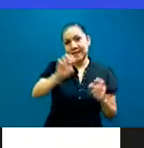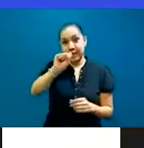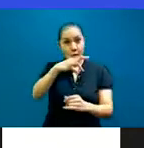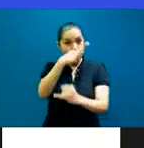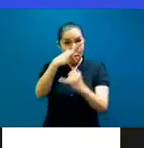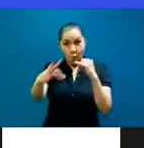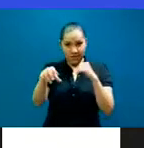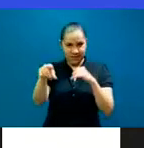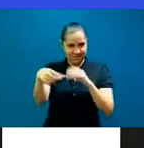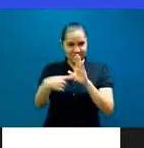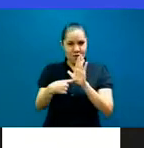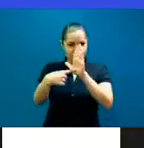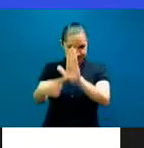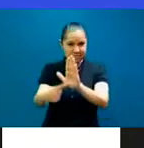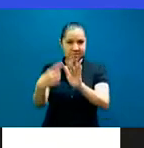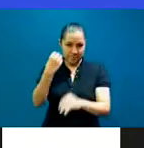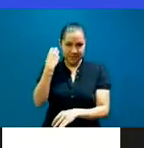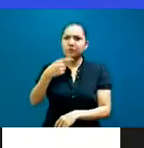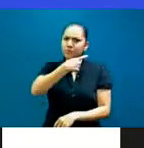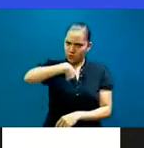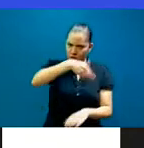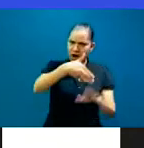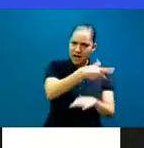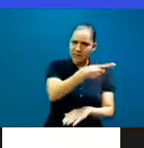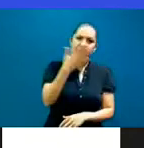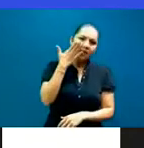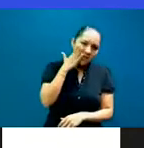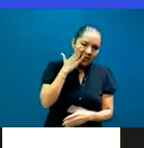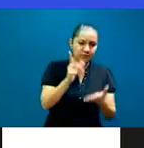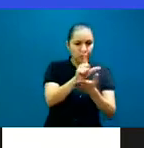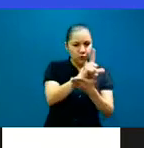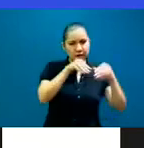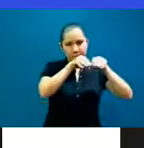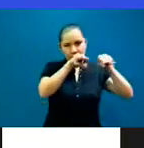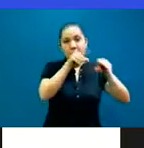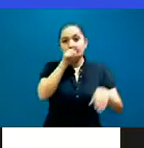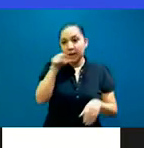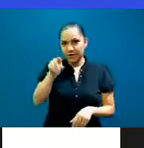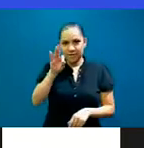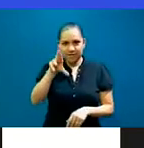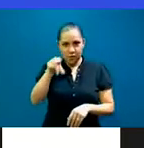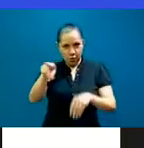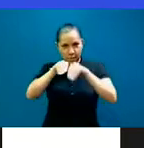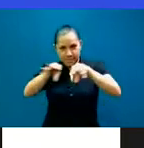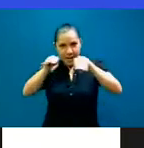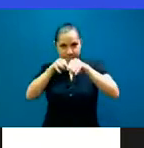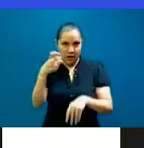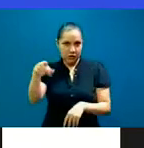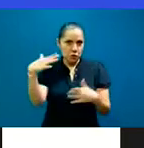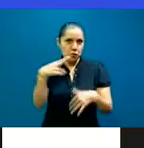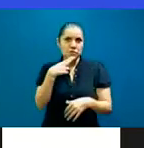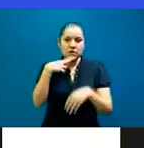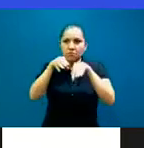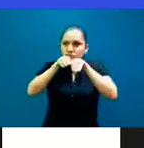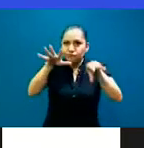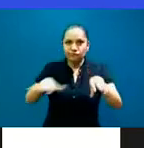hemos enviado información por las redes. Tú nos has hecho favor de divulgarlo también en tu foro, que tiene tanto éxito. Y